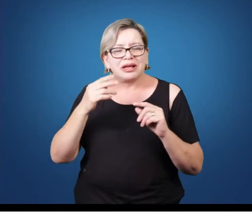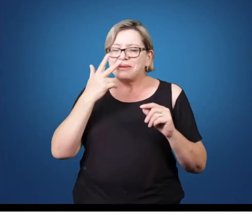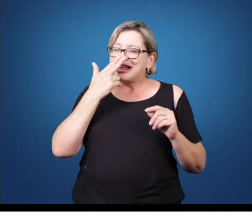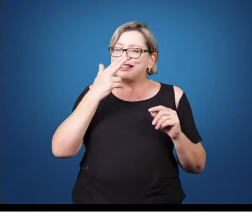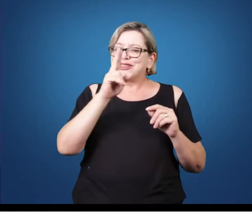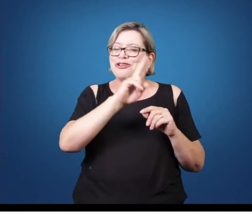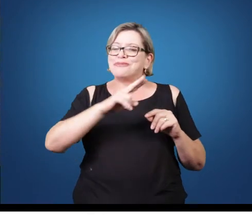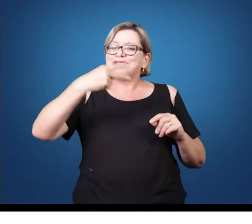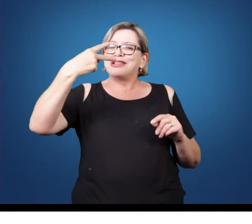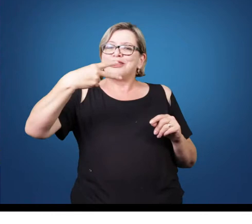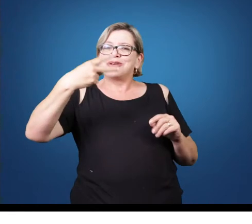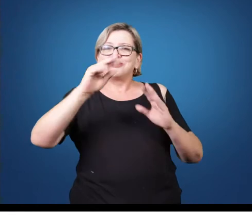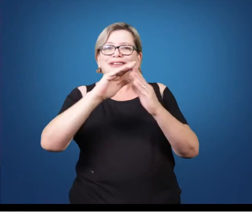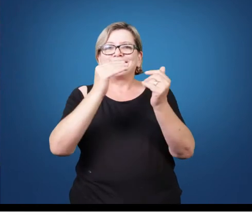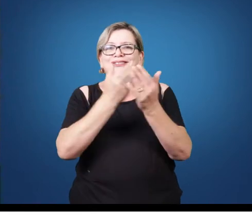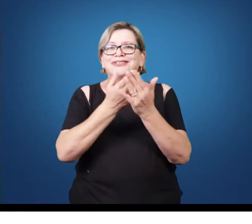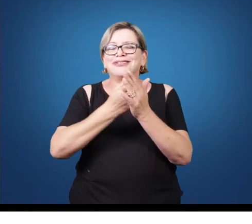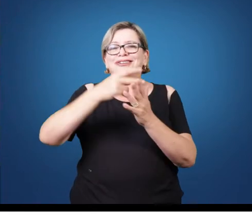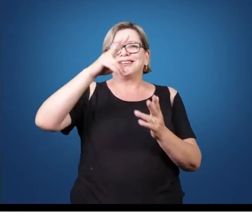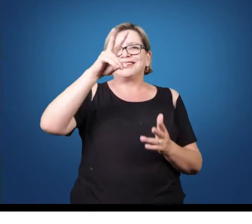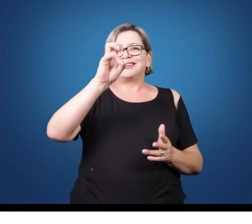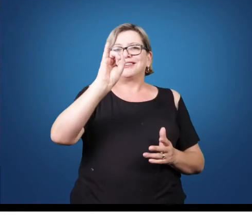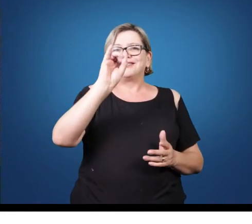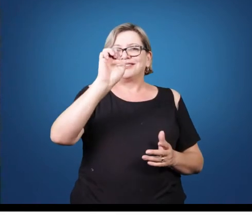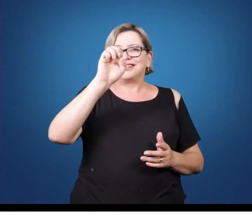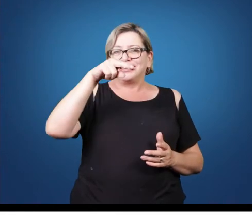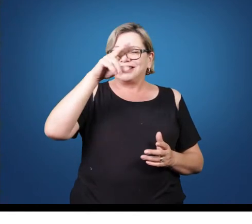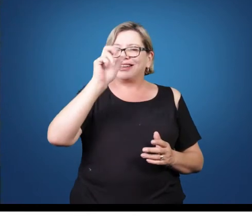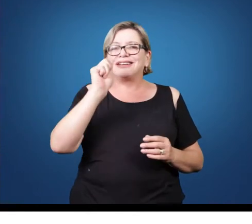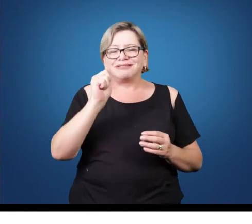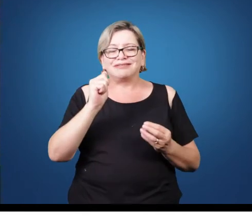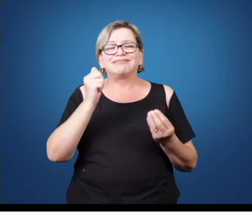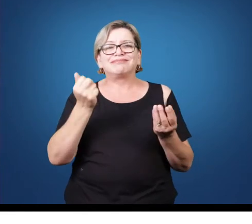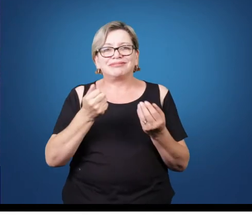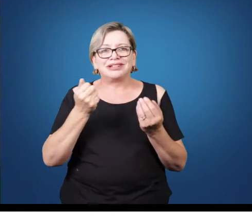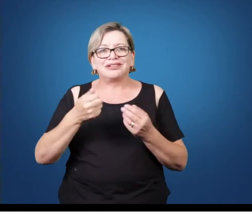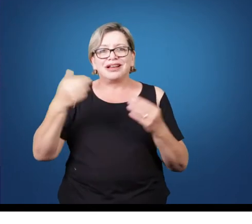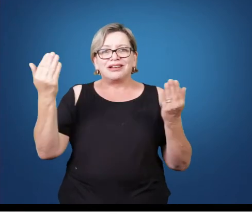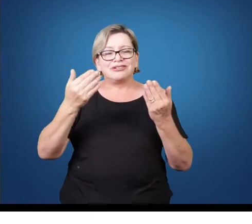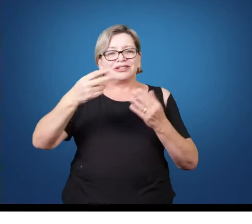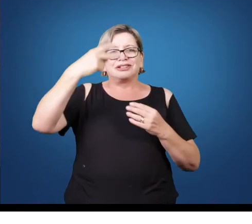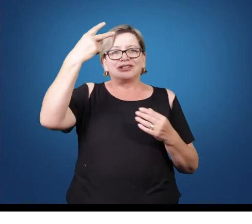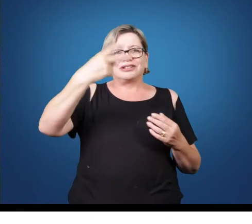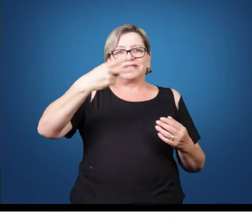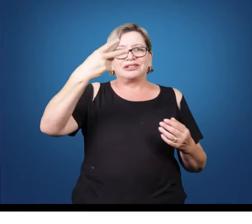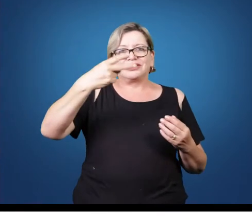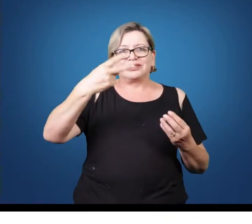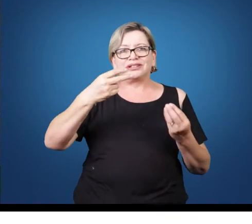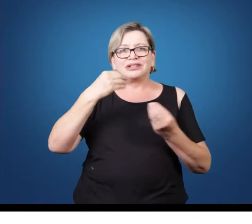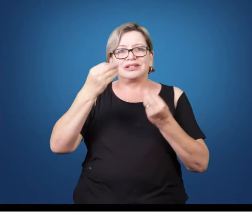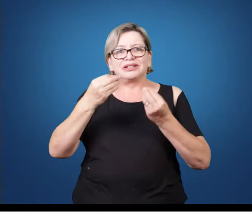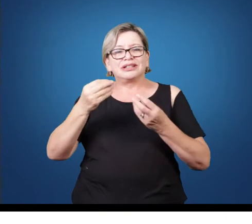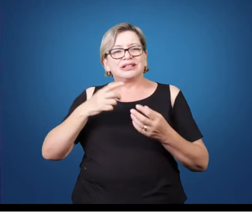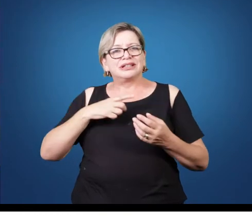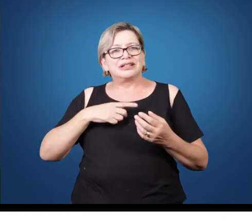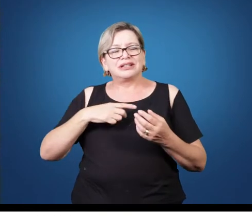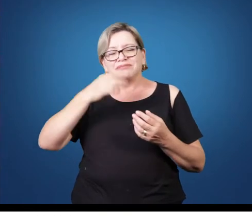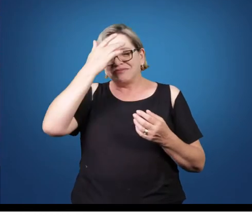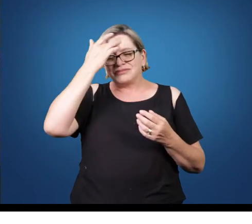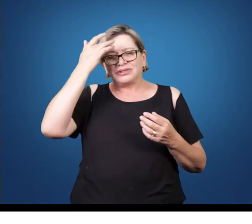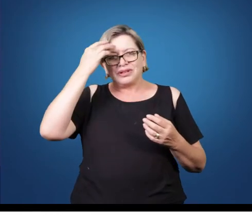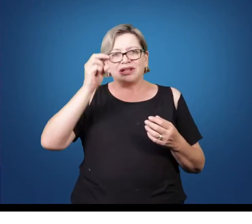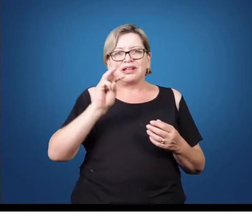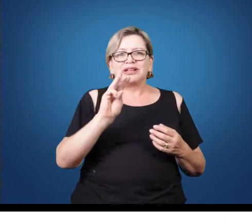à primeira, que é aquela de Beethoven, Mozart, Heide, essa segunda, Schoenberg, Arnold Schoenberg, Antônio von Weber